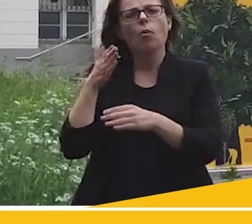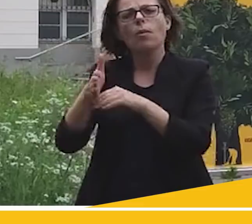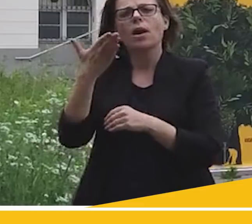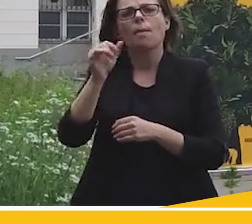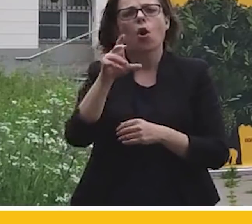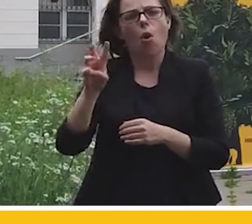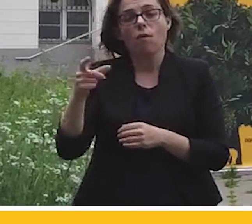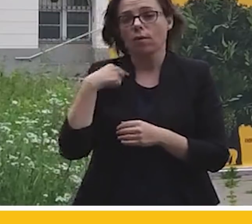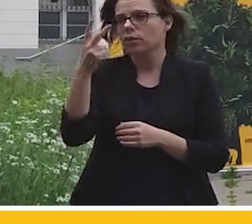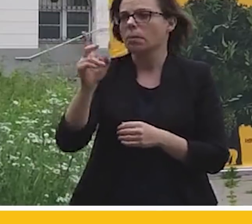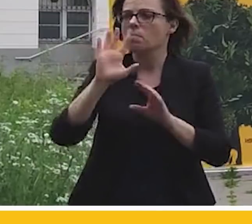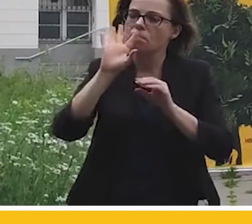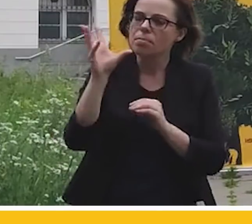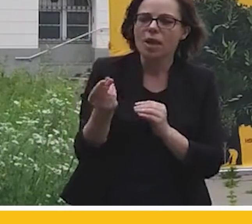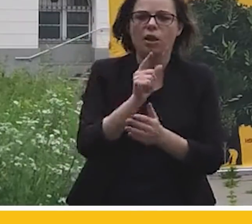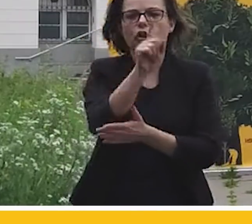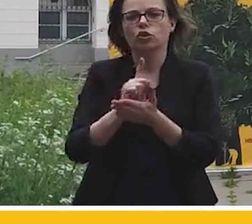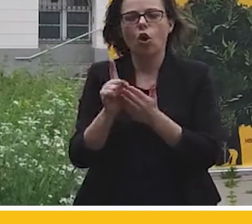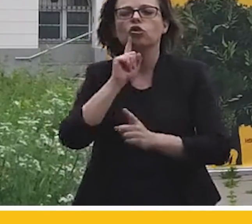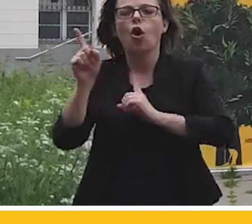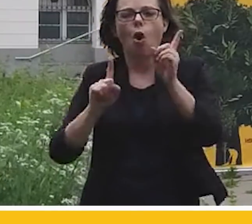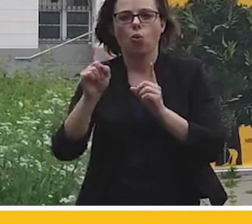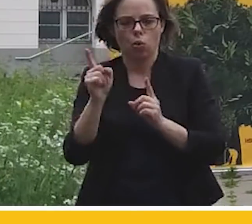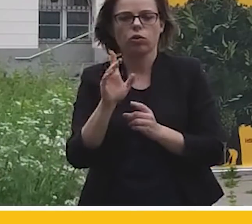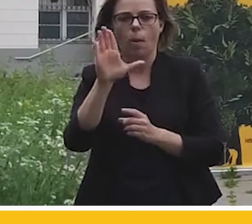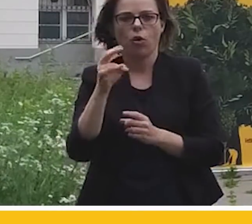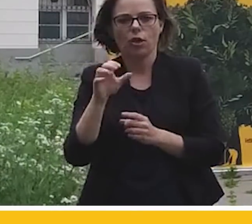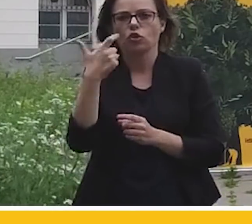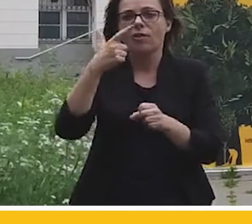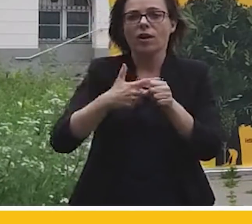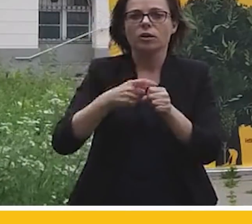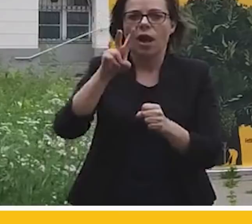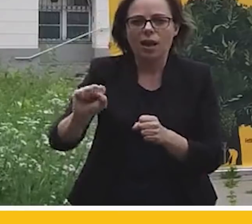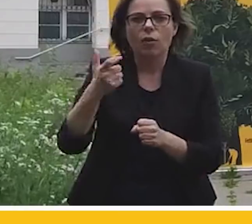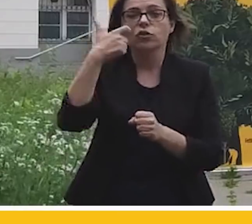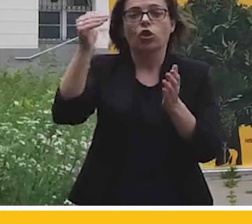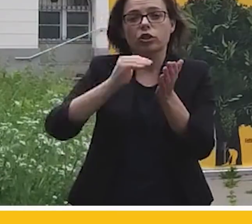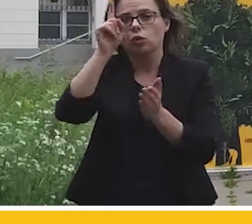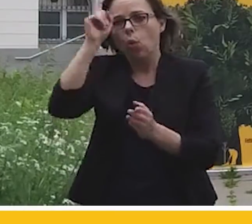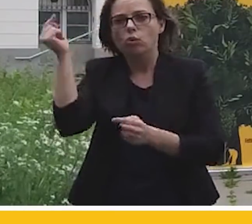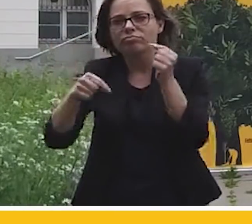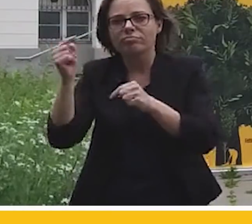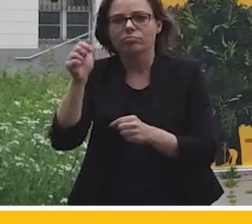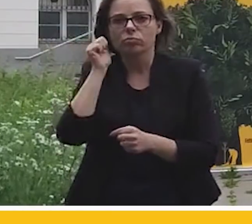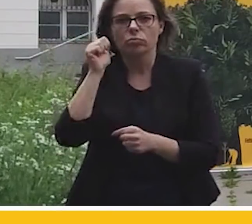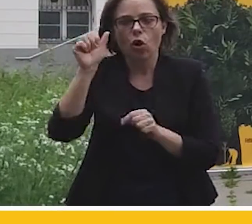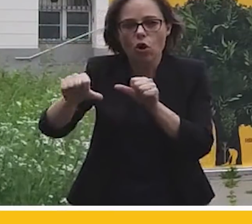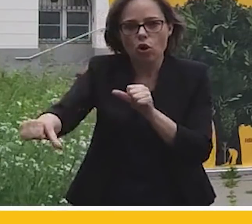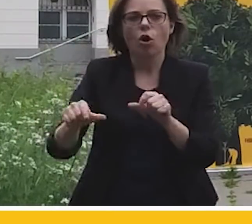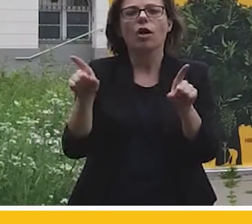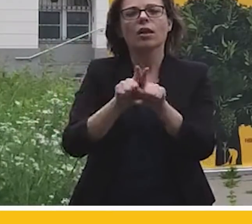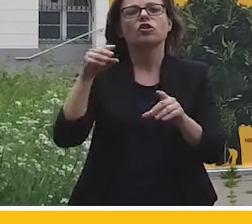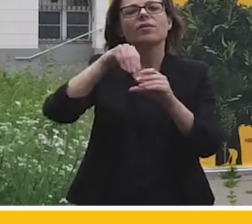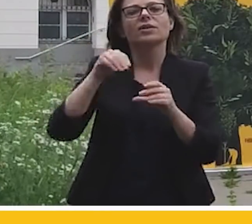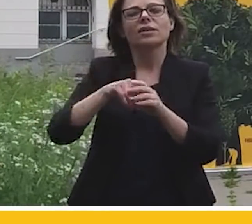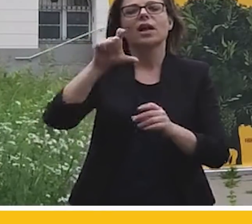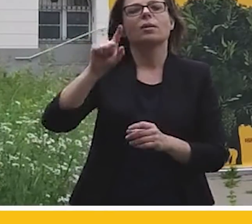wspaniały, piękny śląski ogród botaniczny, 120 hektarów, 100 tysięcy odwiedzających rocznie i inwestycja CPK, którą chwali się